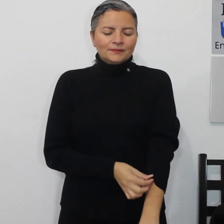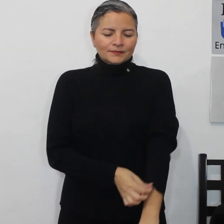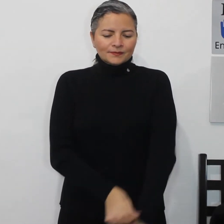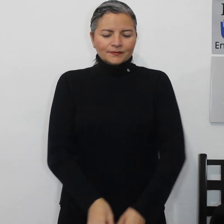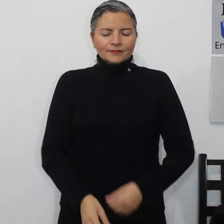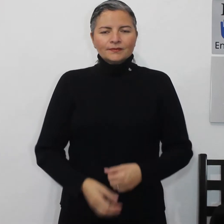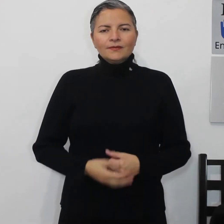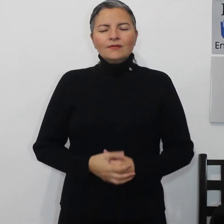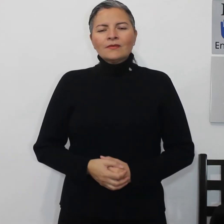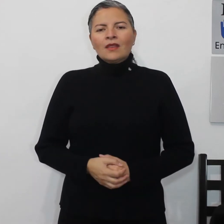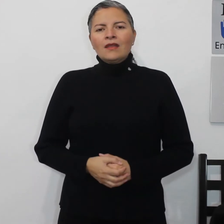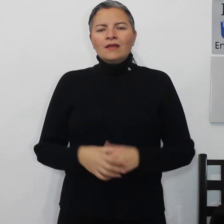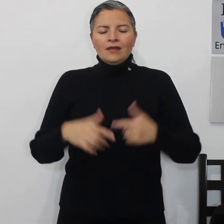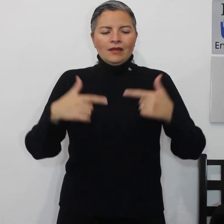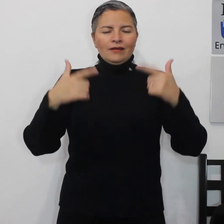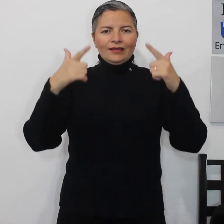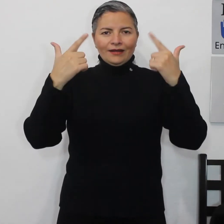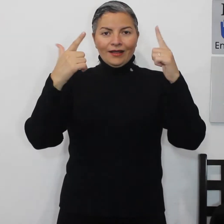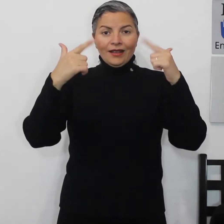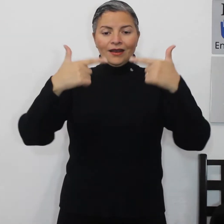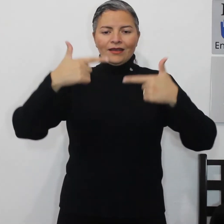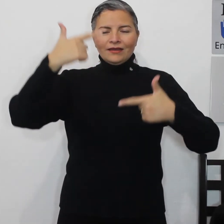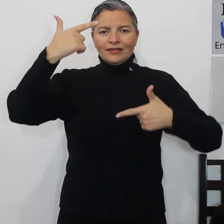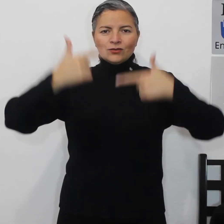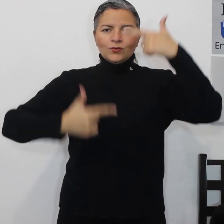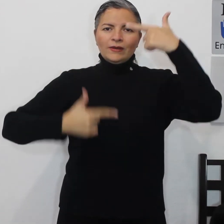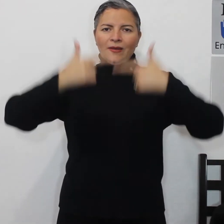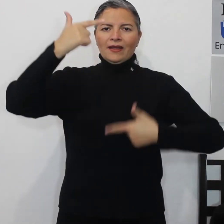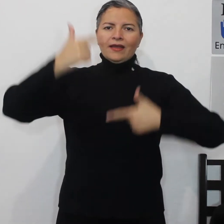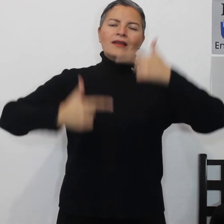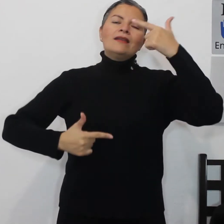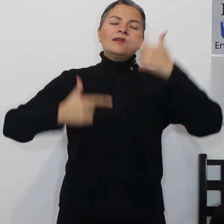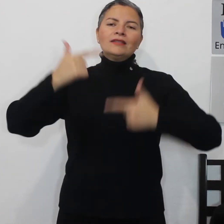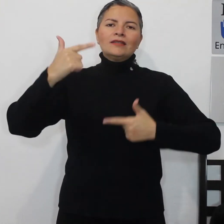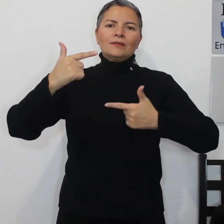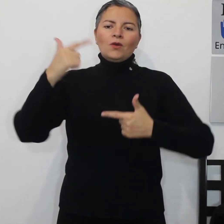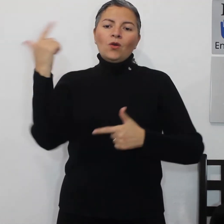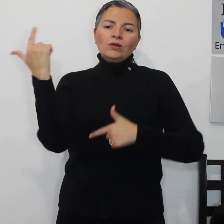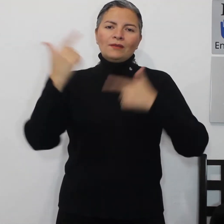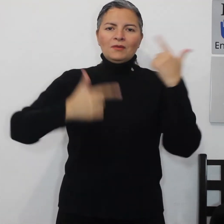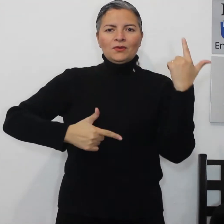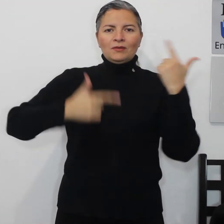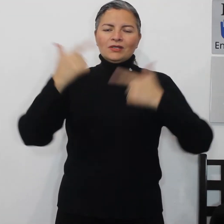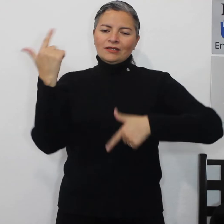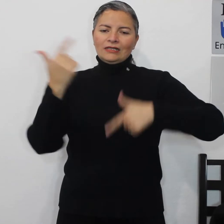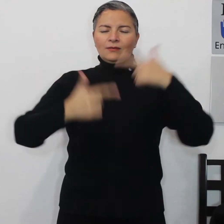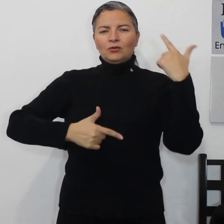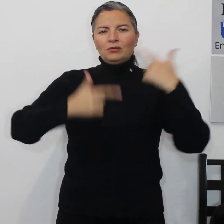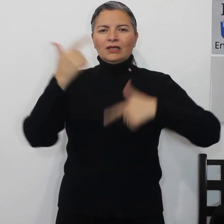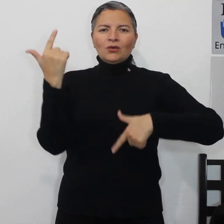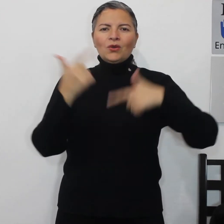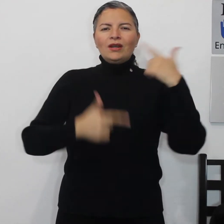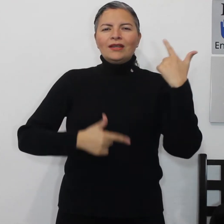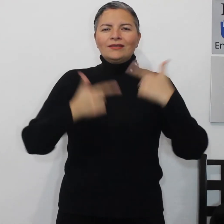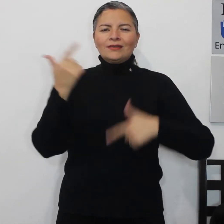leche leche letra L y sube y baja leche o también podemos hacer este movimiento leche